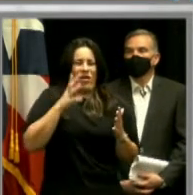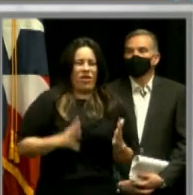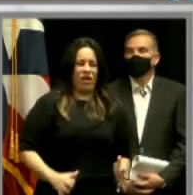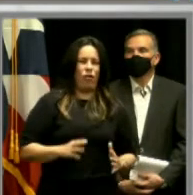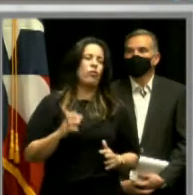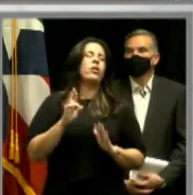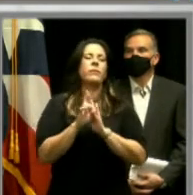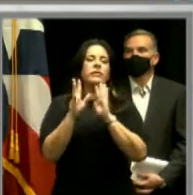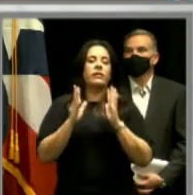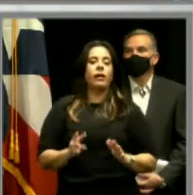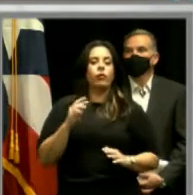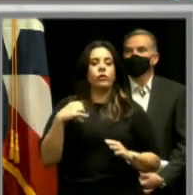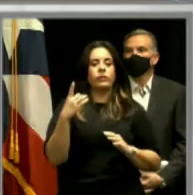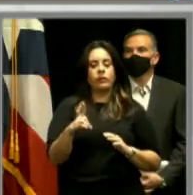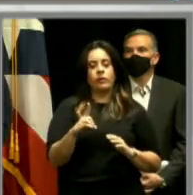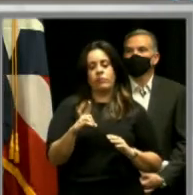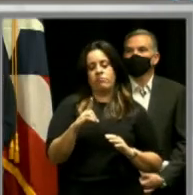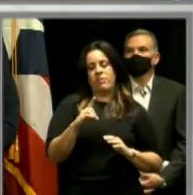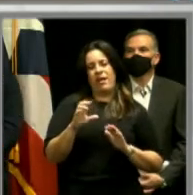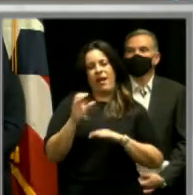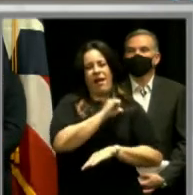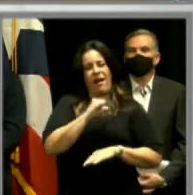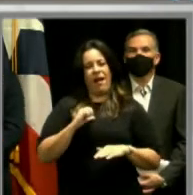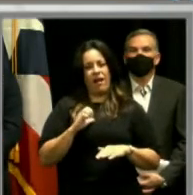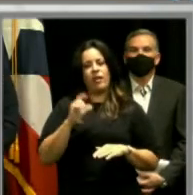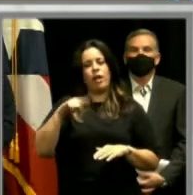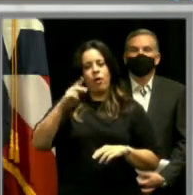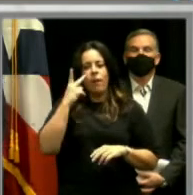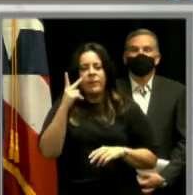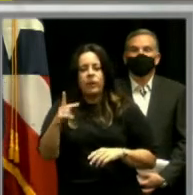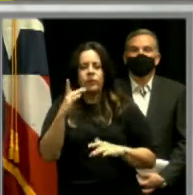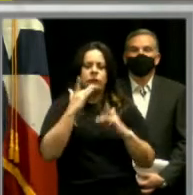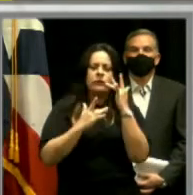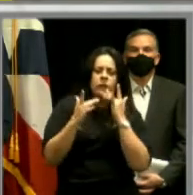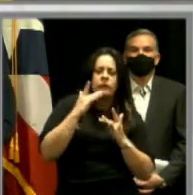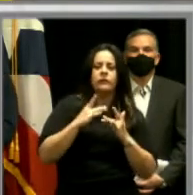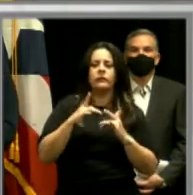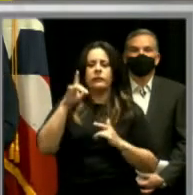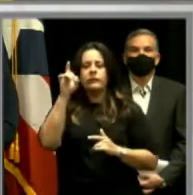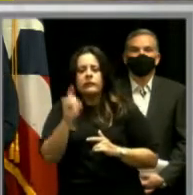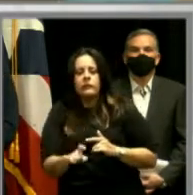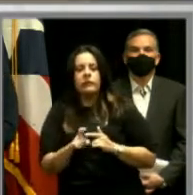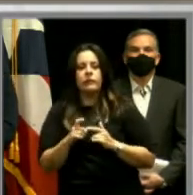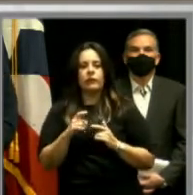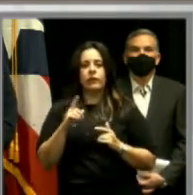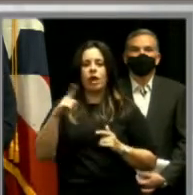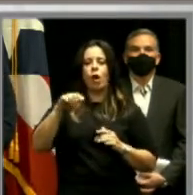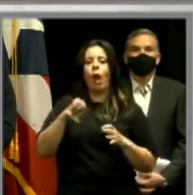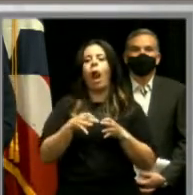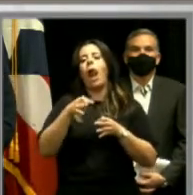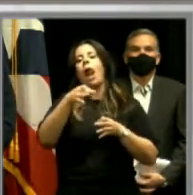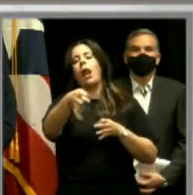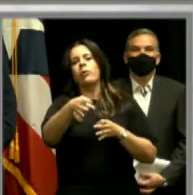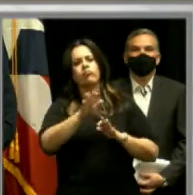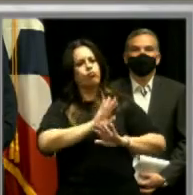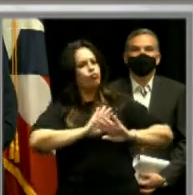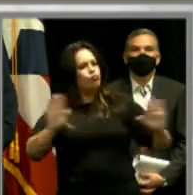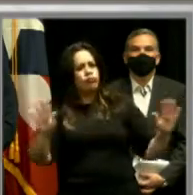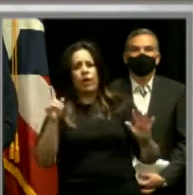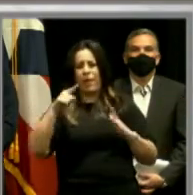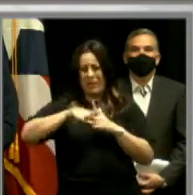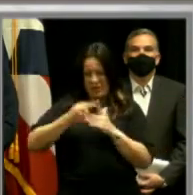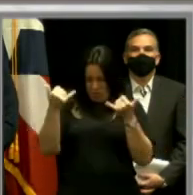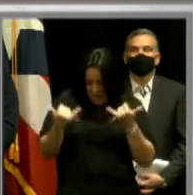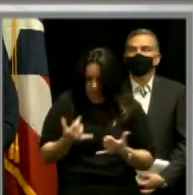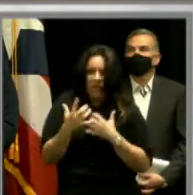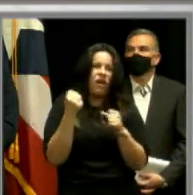comisionada residente, el alcalde han visto esa necesidad y no lo dejaron para el año que viene, lo iniciaron este